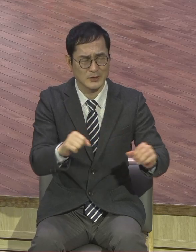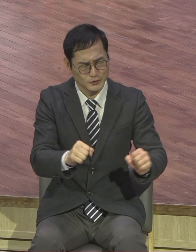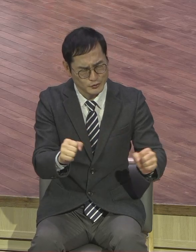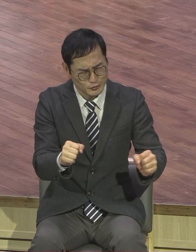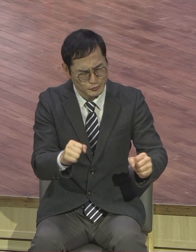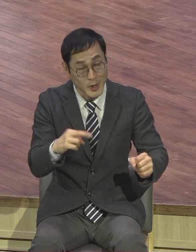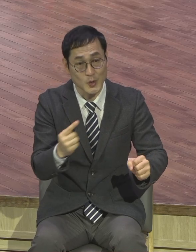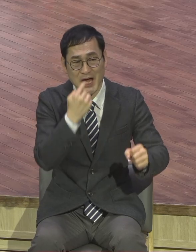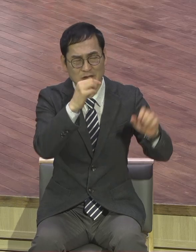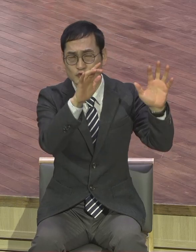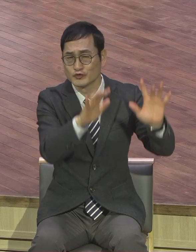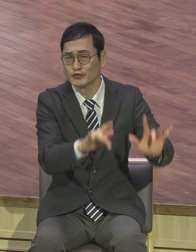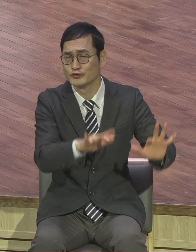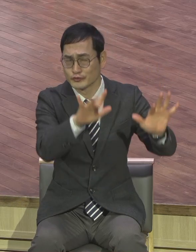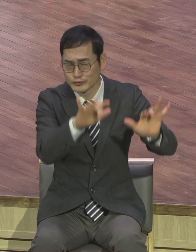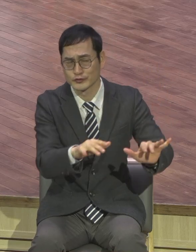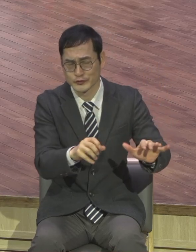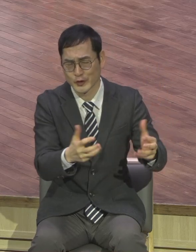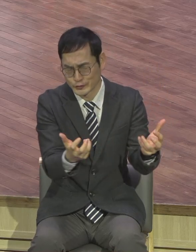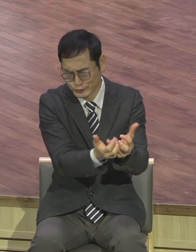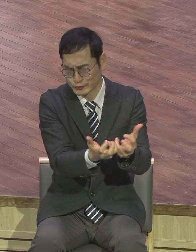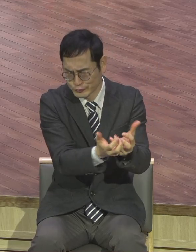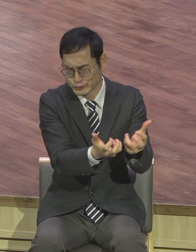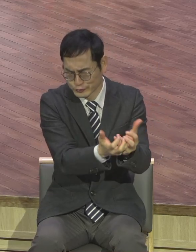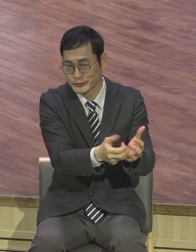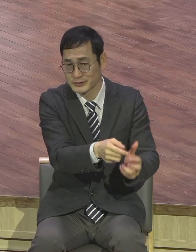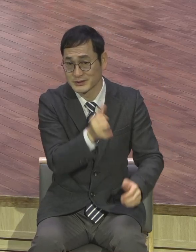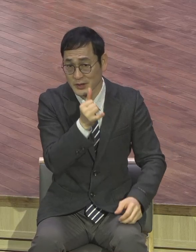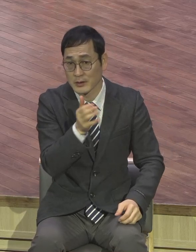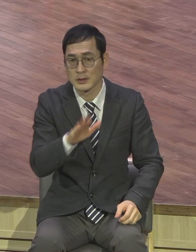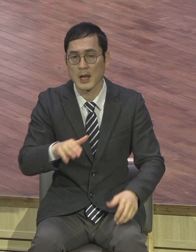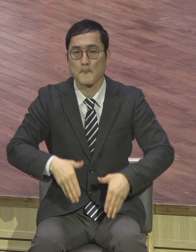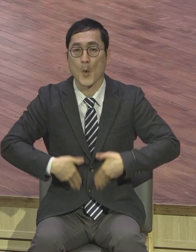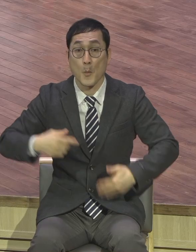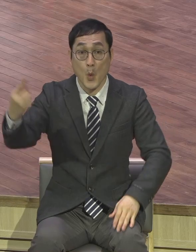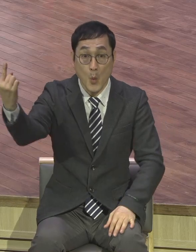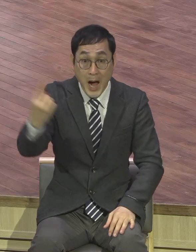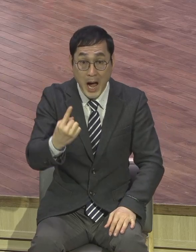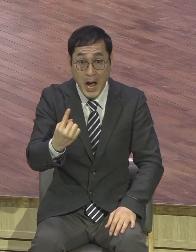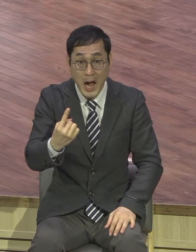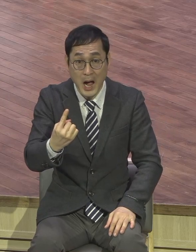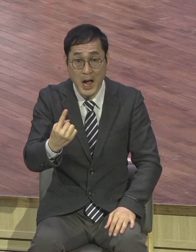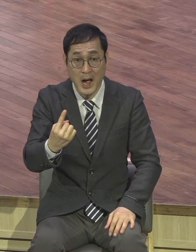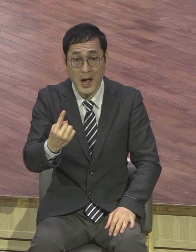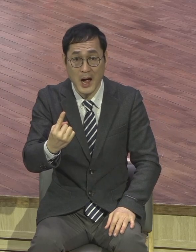방깡 얼지요. 그런데요 놀라지 마세요. 봄이 되면 쭉 가는